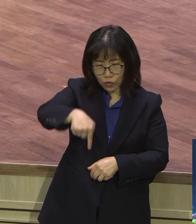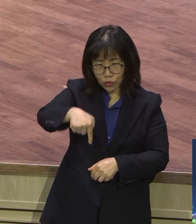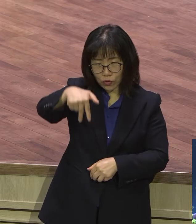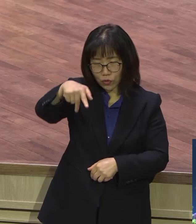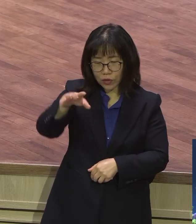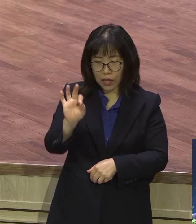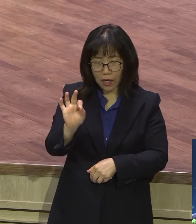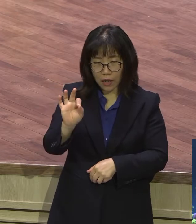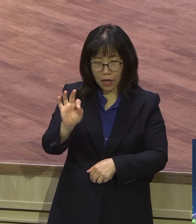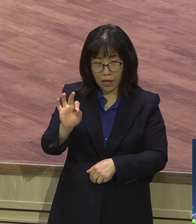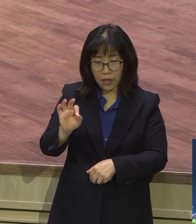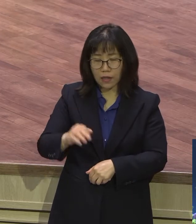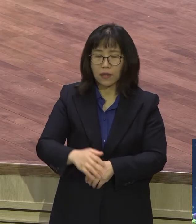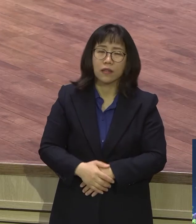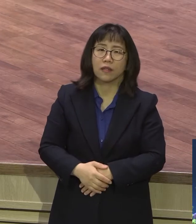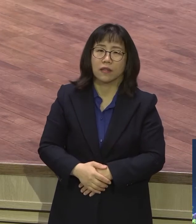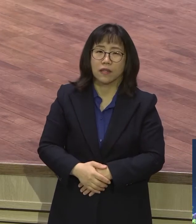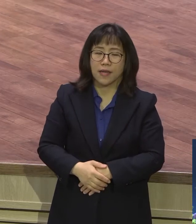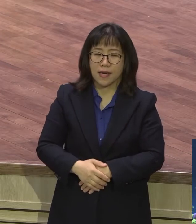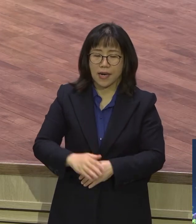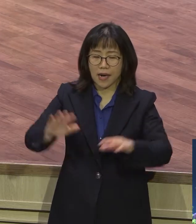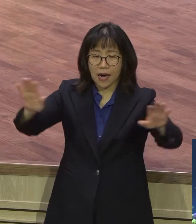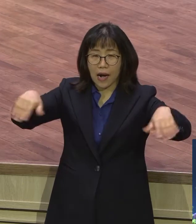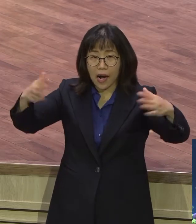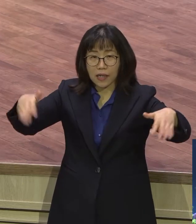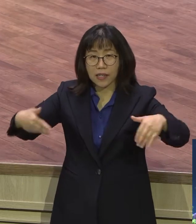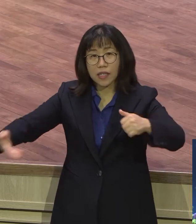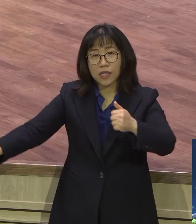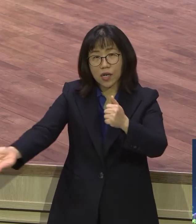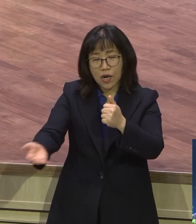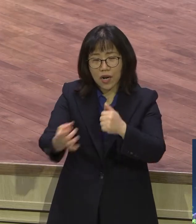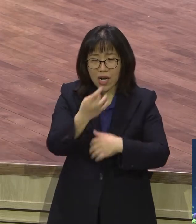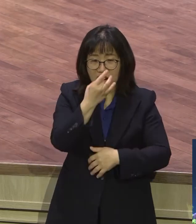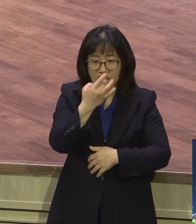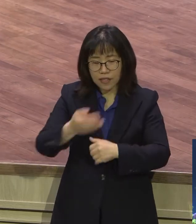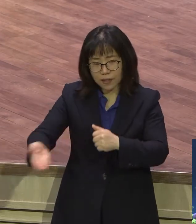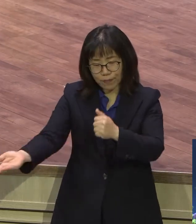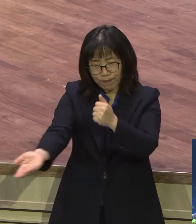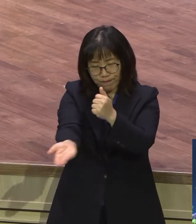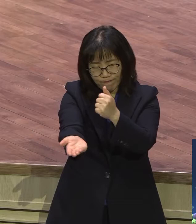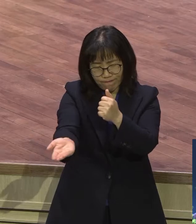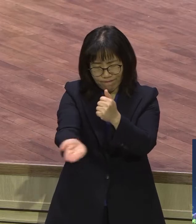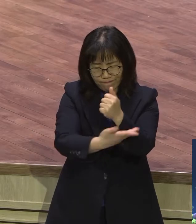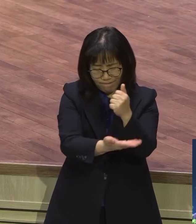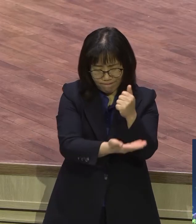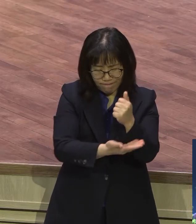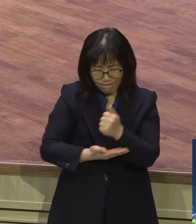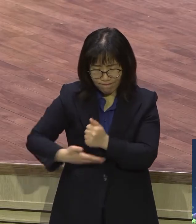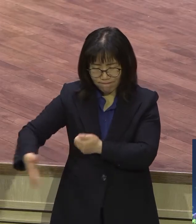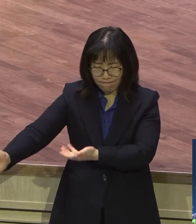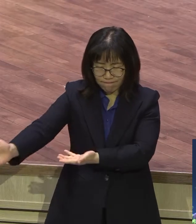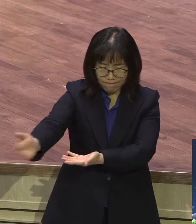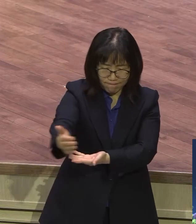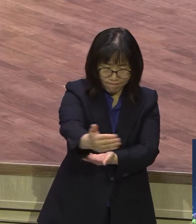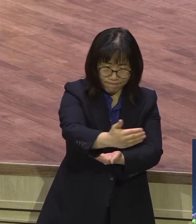마치고 그 곡식을 다 곡관에 쌓아놓으면서 감사하는 거죠 수장 다 집어넣는 거요